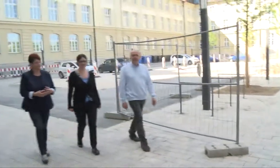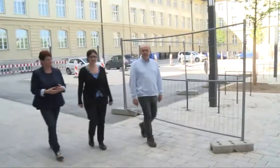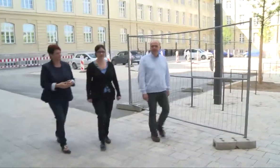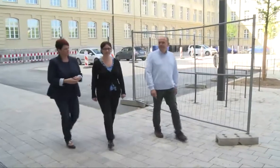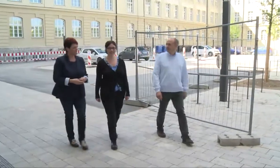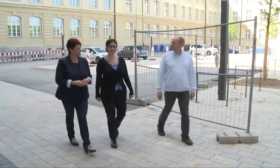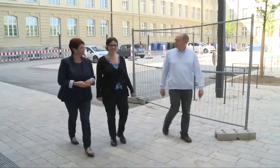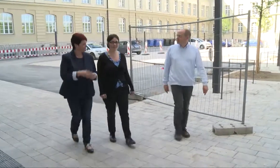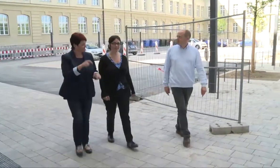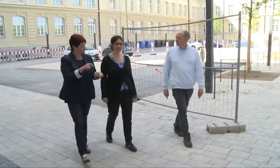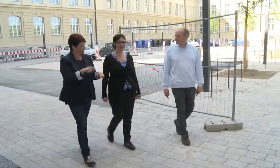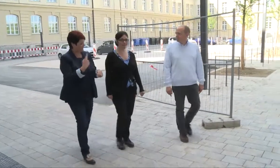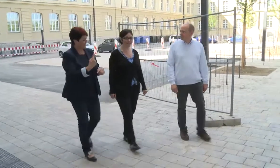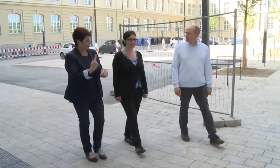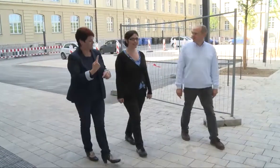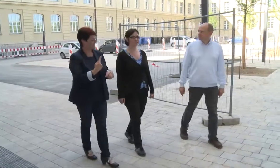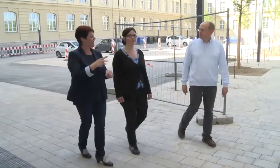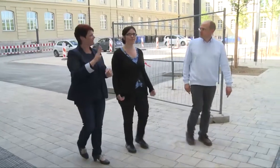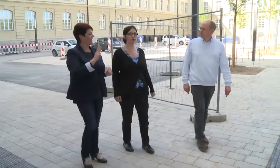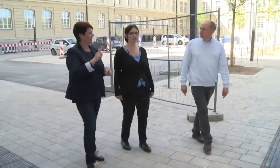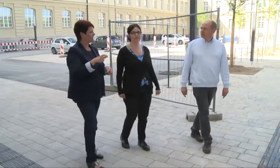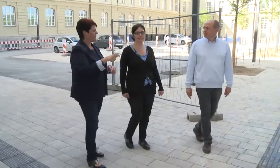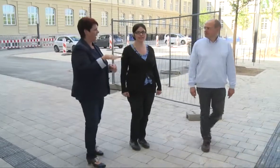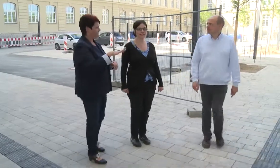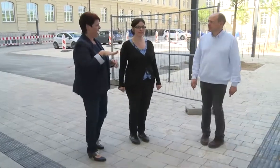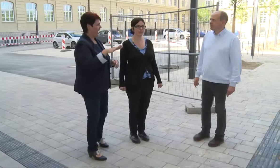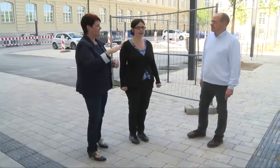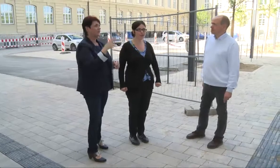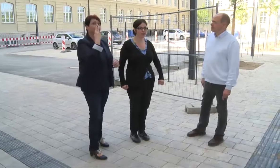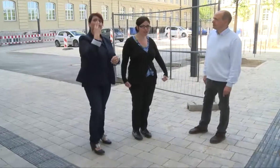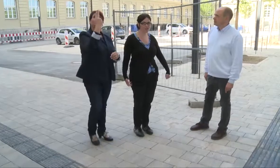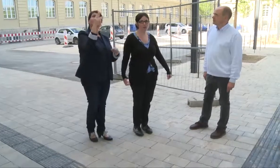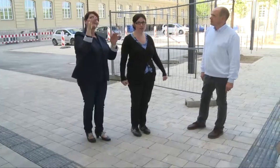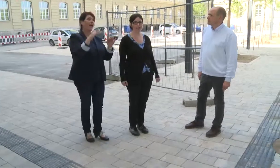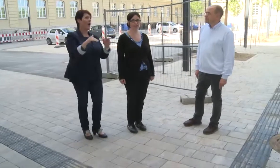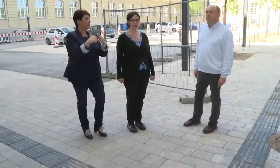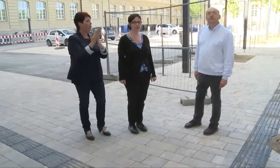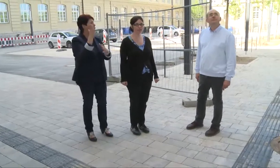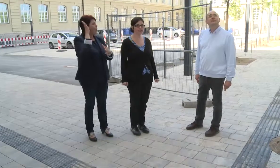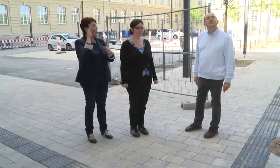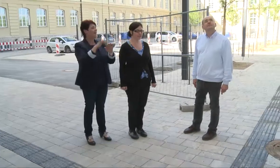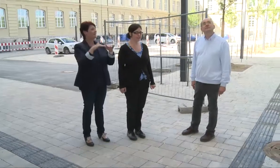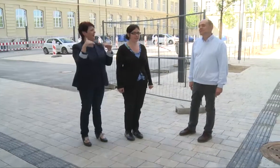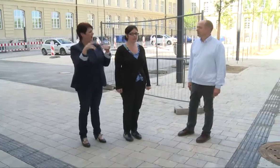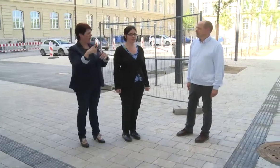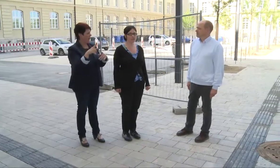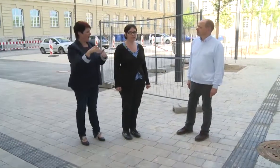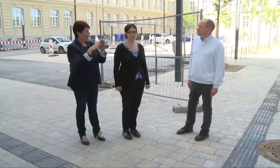Also wir sind jetzt hier am Wittelsbacher Platz und sehen vor uns das neue Hörsaalgebäude in dem nahezu